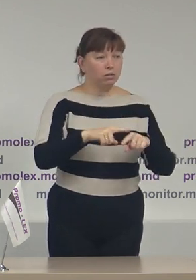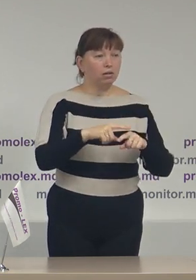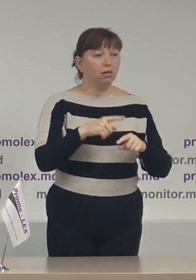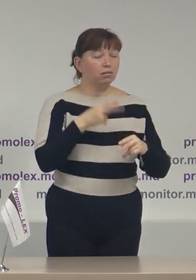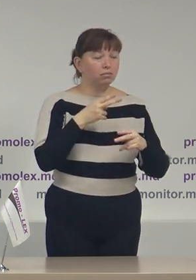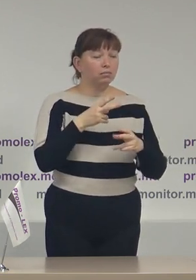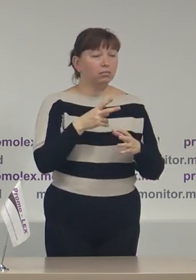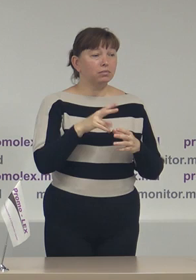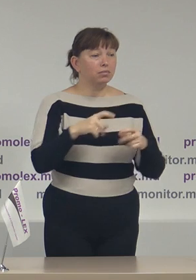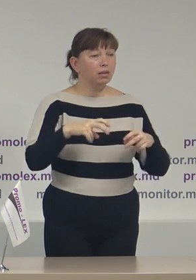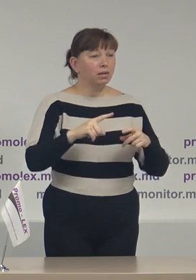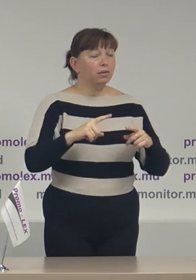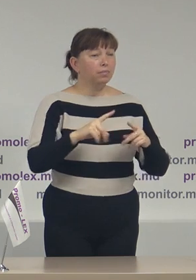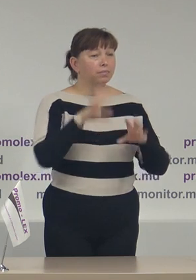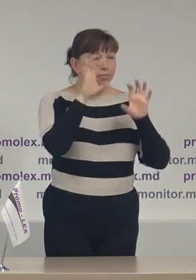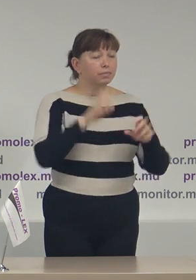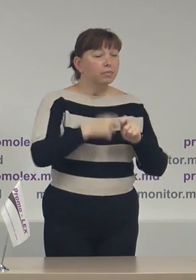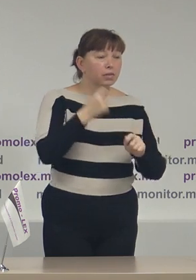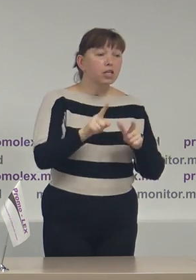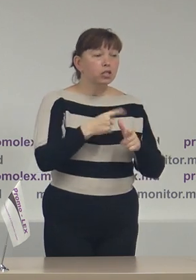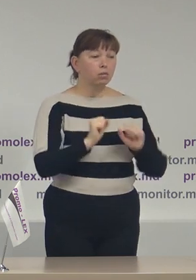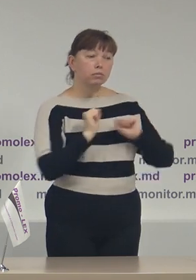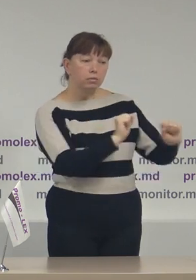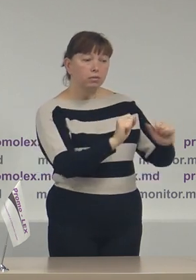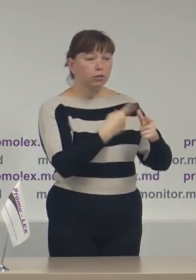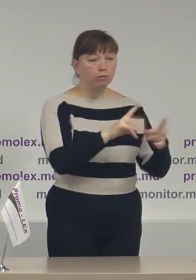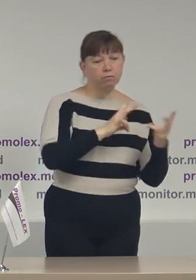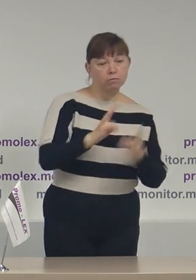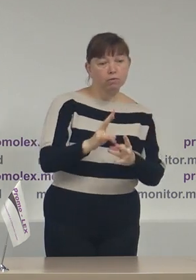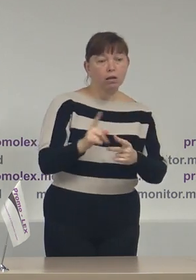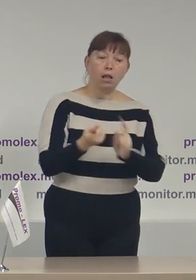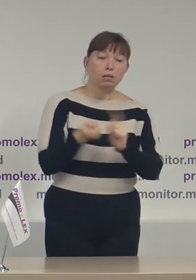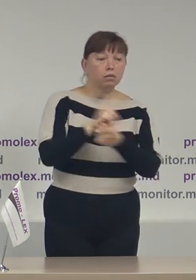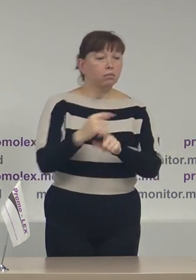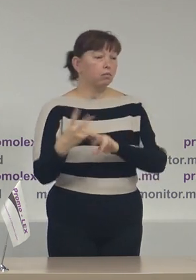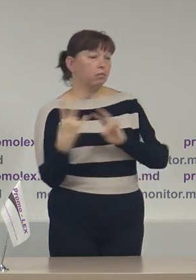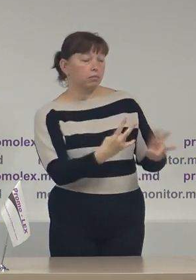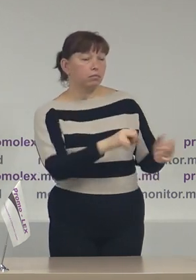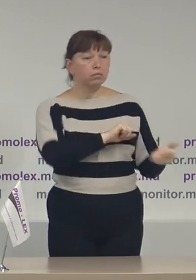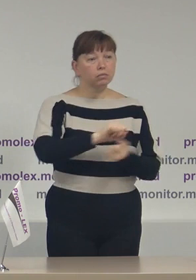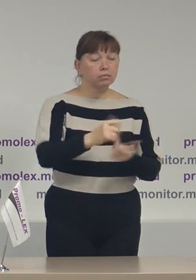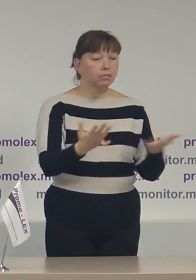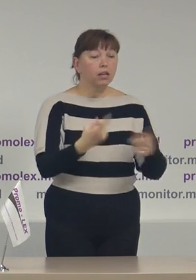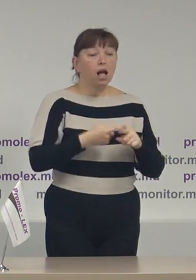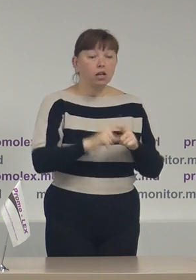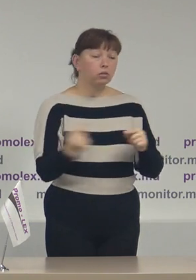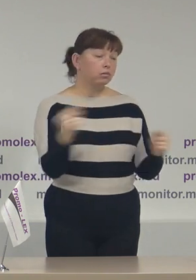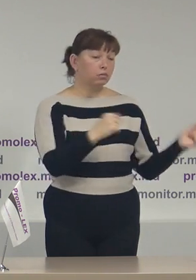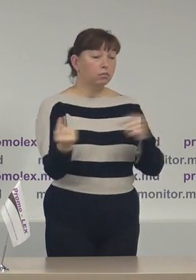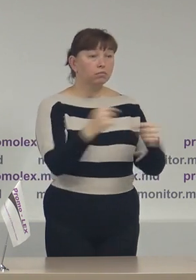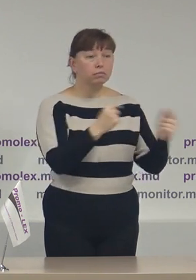competența în făvoarea sau în defăvoarea unei alte entități. Și acest ping-pong